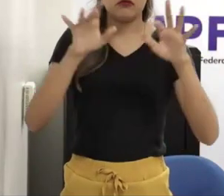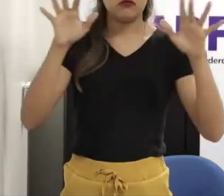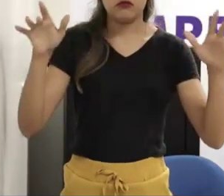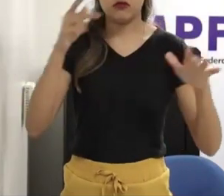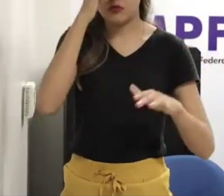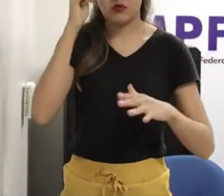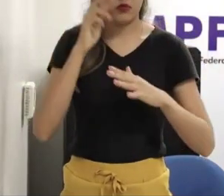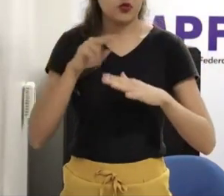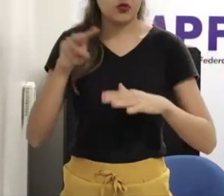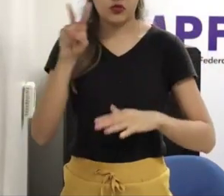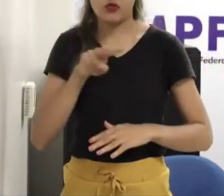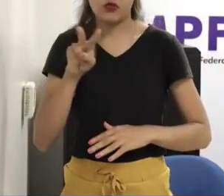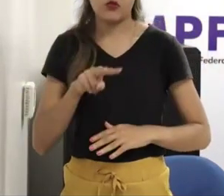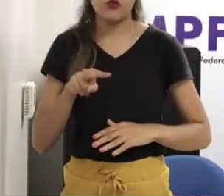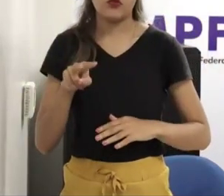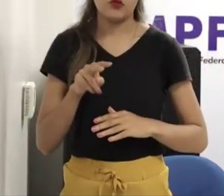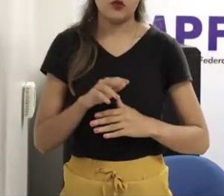né? Então, já vi, por exemplo,